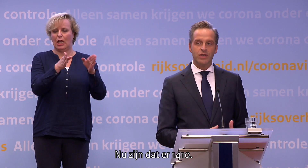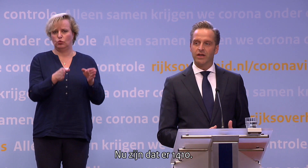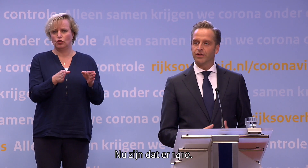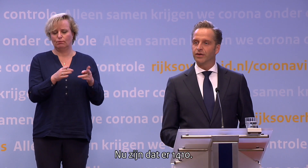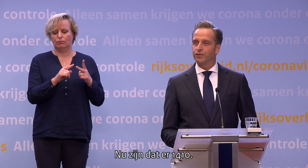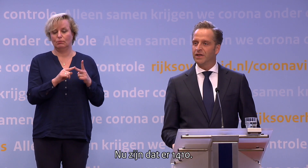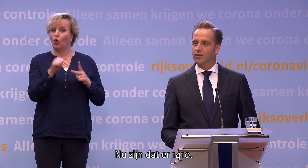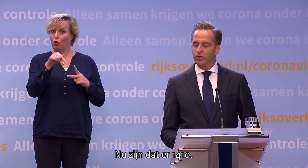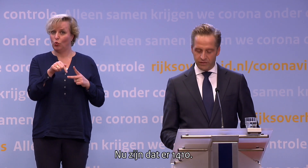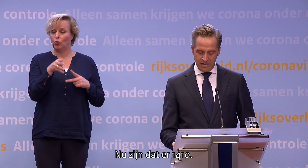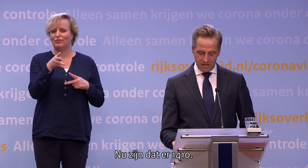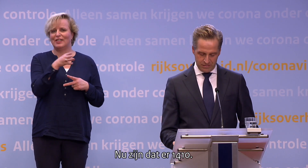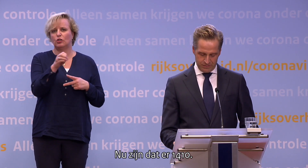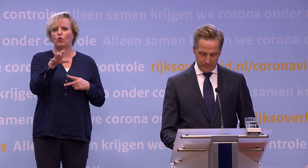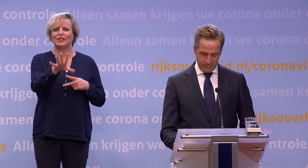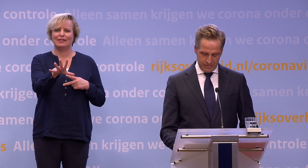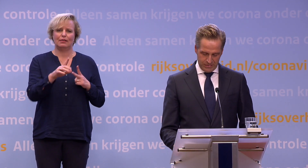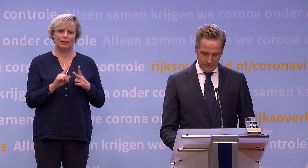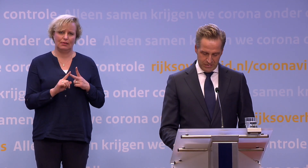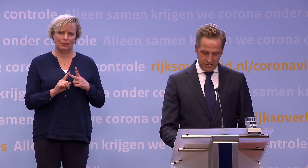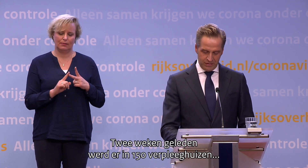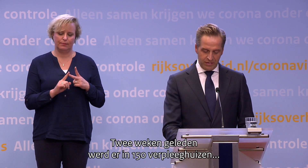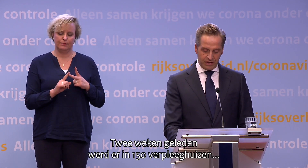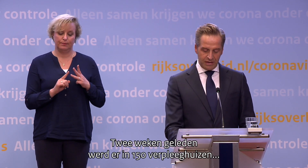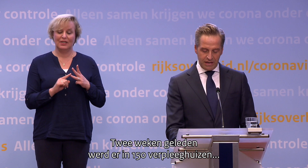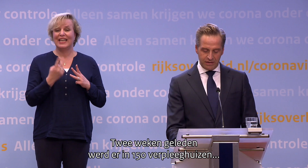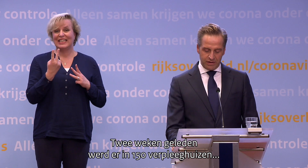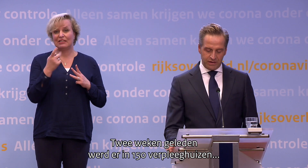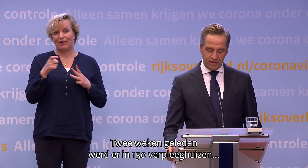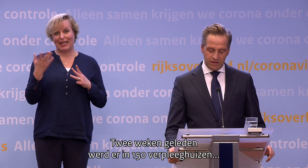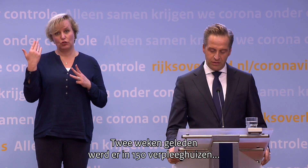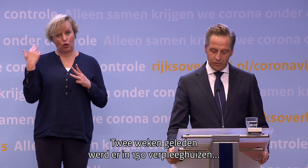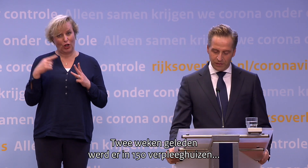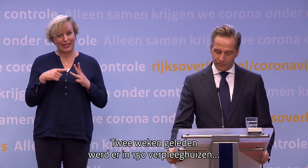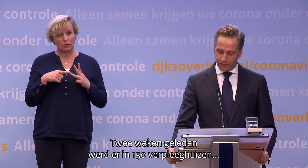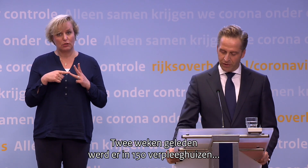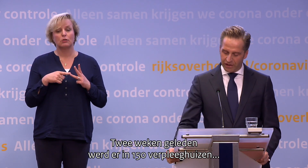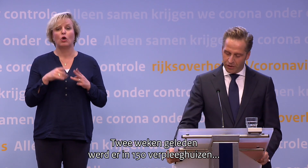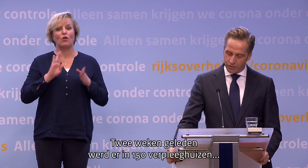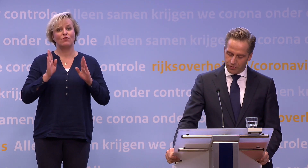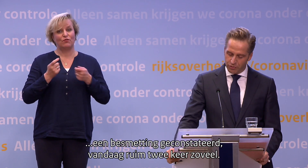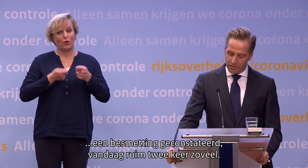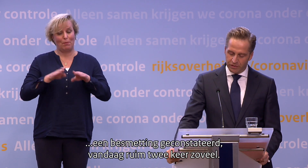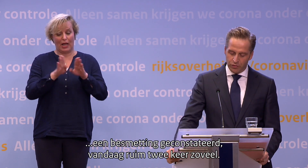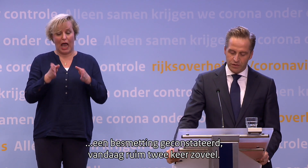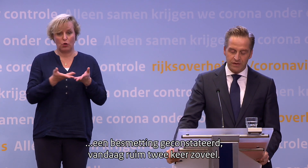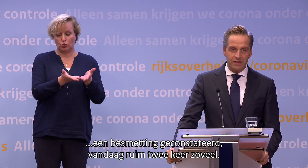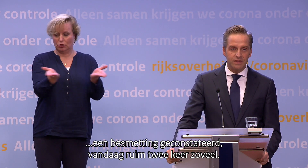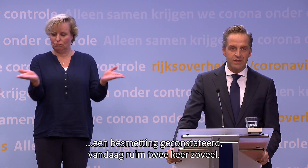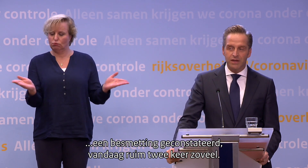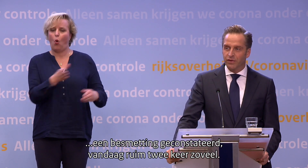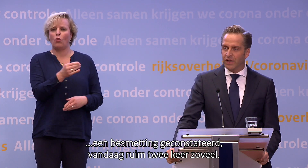Nu zijn dat er 1410. Twee weken geleden werd er in 150 verpleeghuizen een besmetting